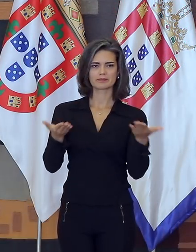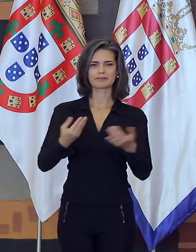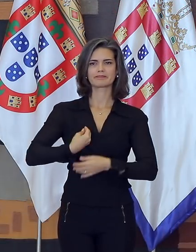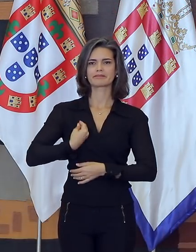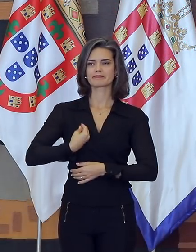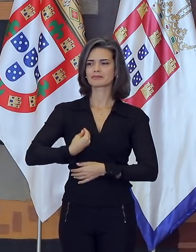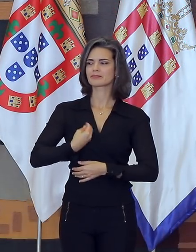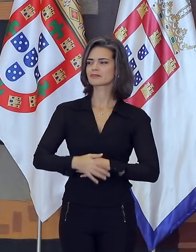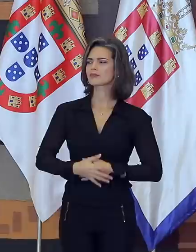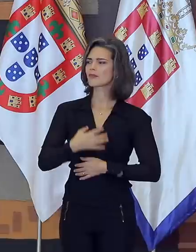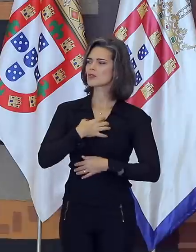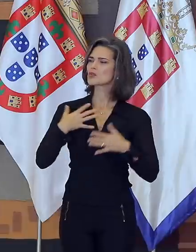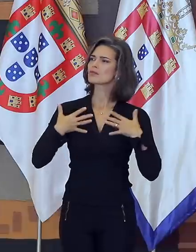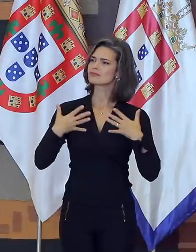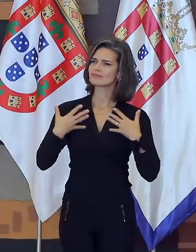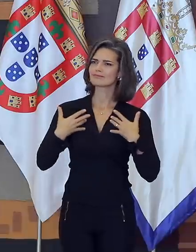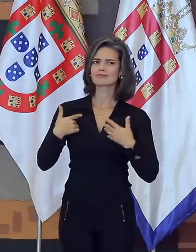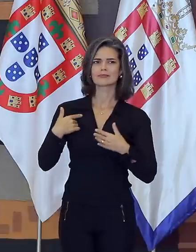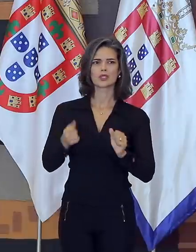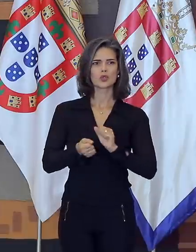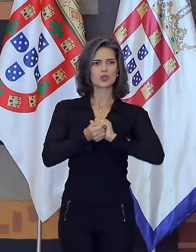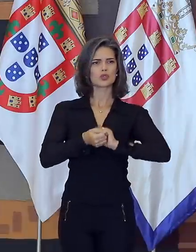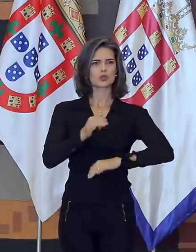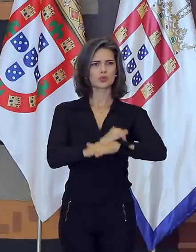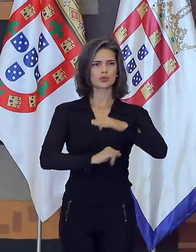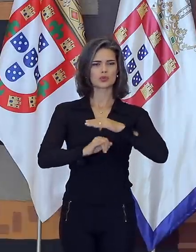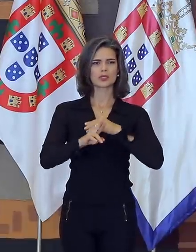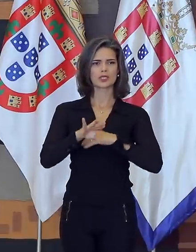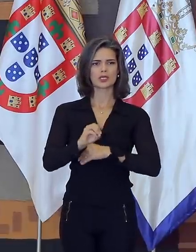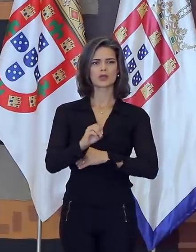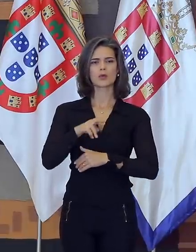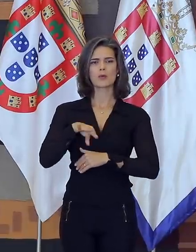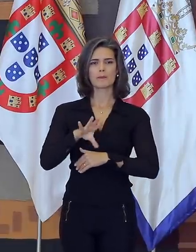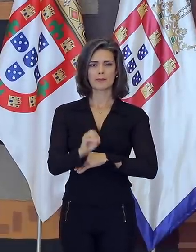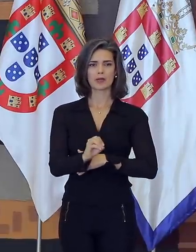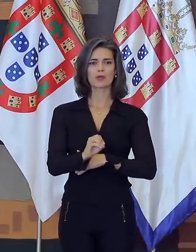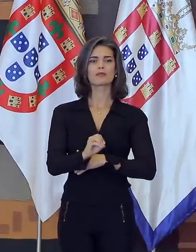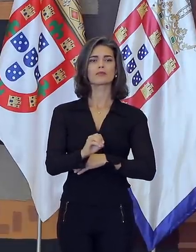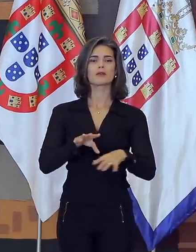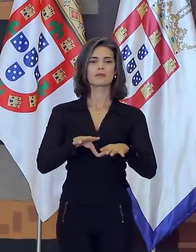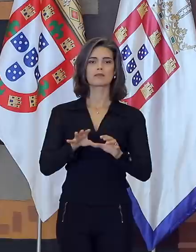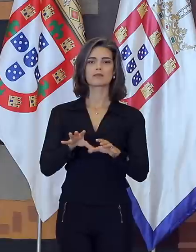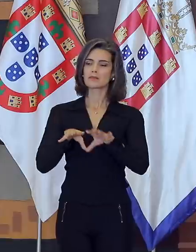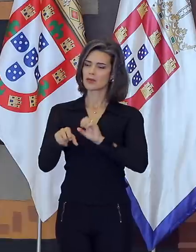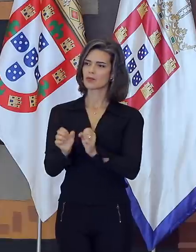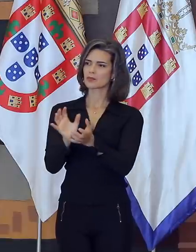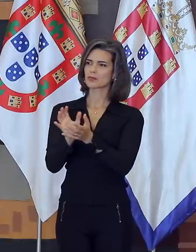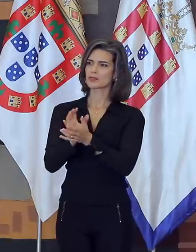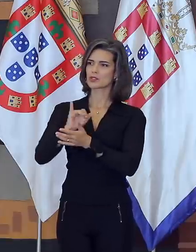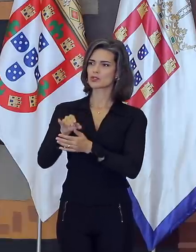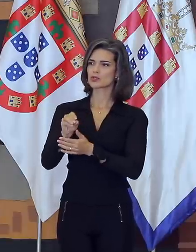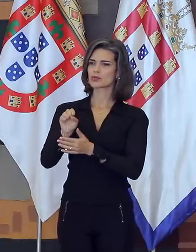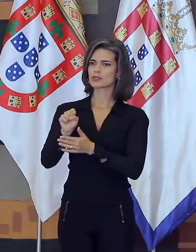É com grande alegria que me junto à direção do Instituto Rio Branco para a formatura da turma embaixador José Jobim.